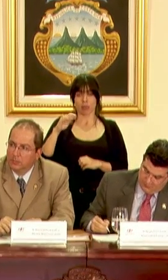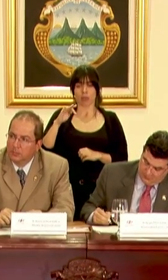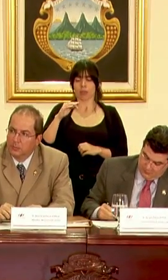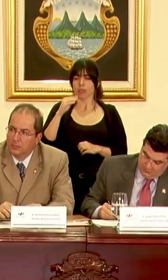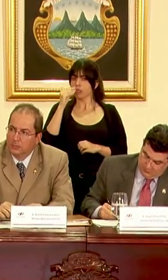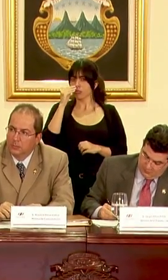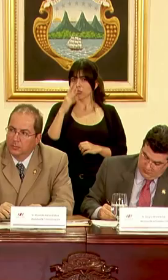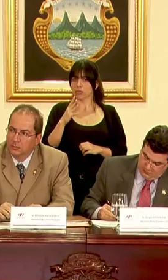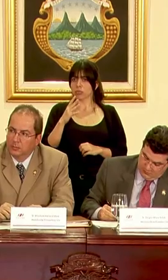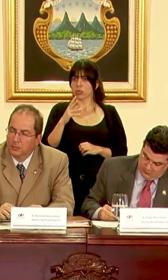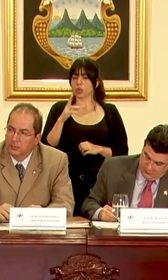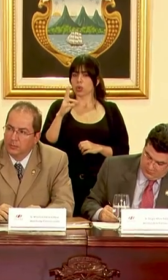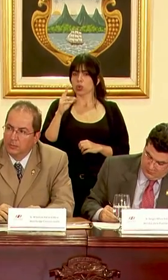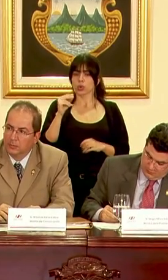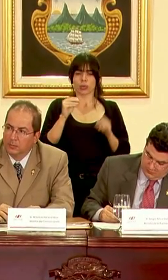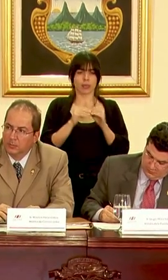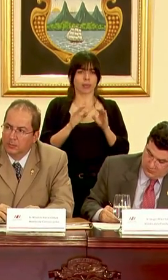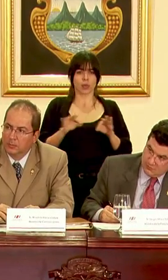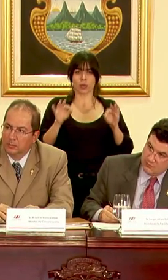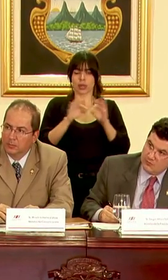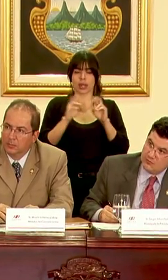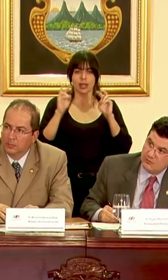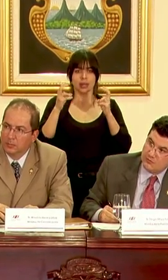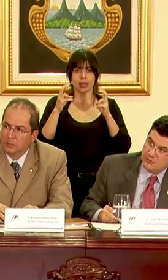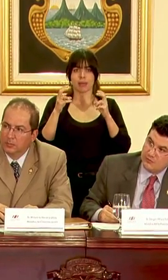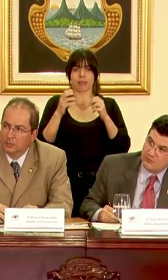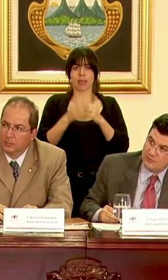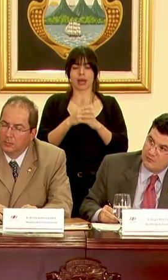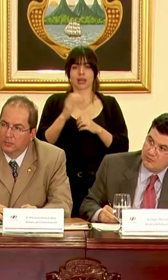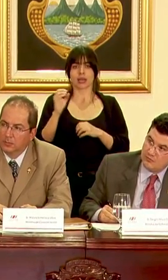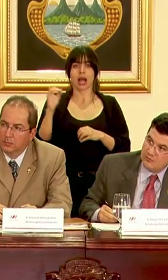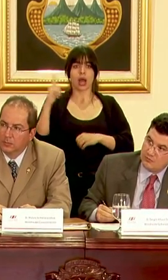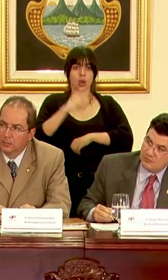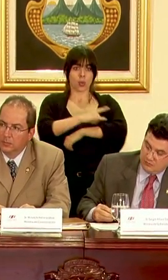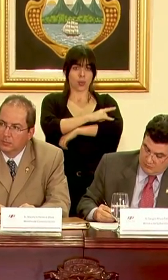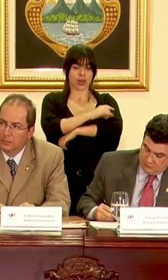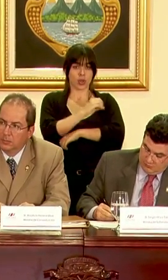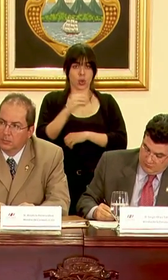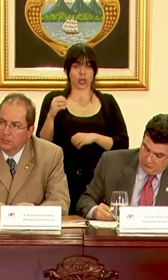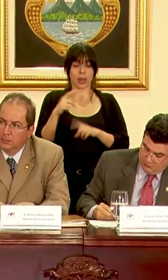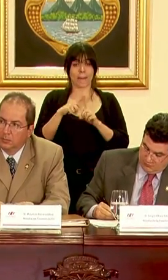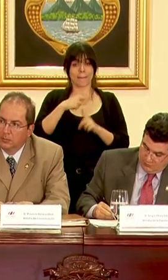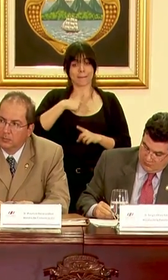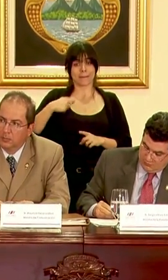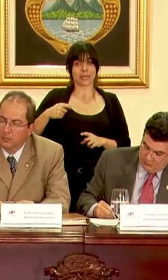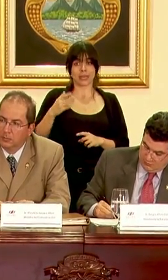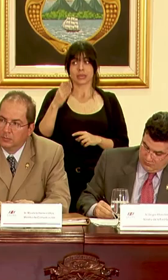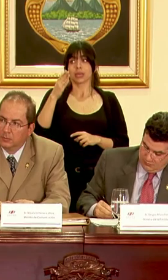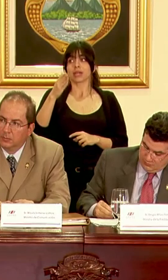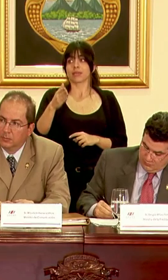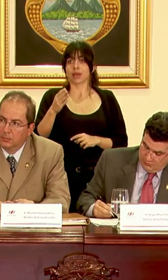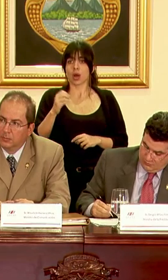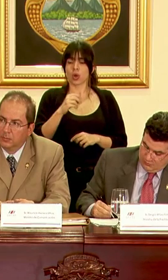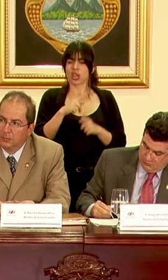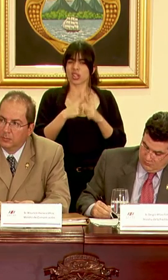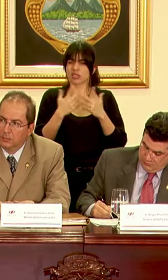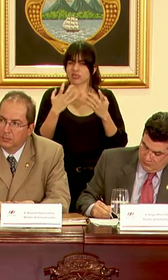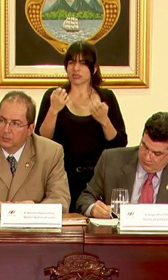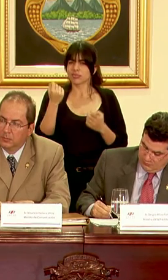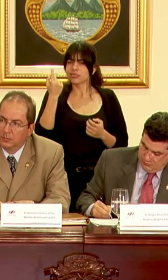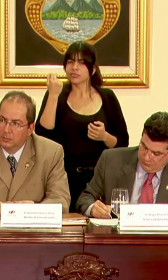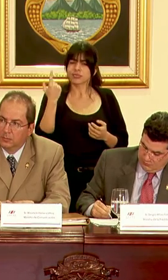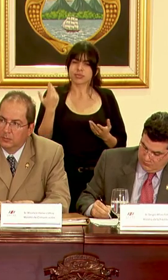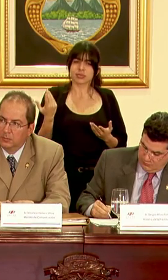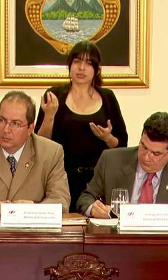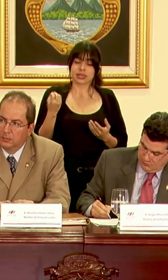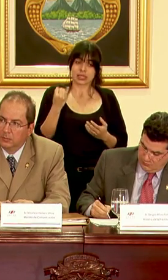no era su prioridad el tema del aeropuerto en rotina sin embargo el presidente va y firma entonces queremos un poco entender